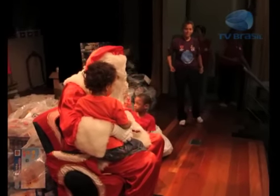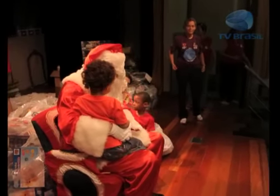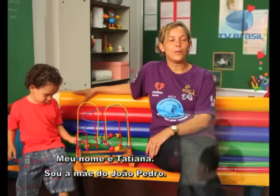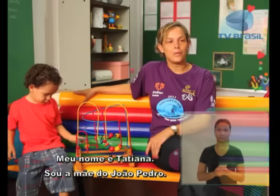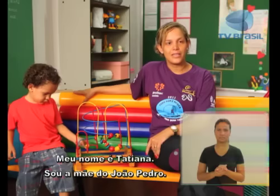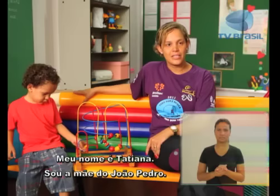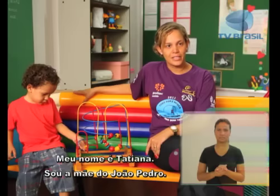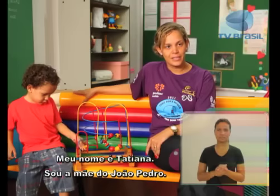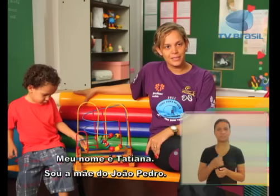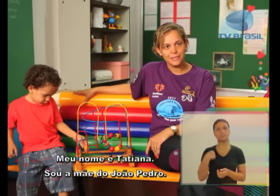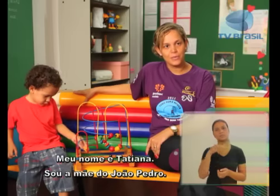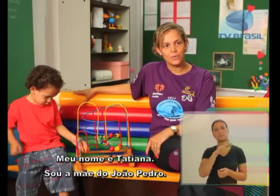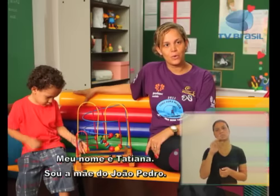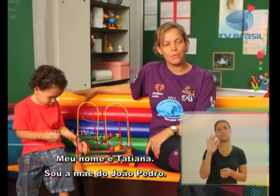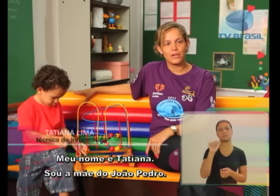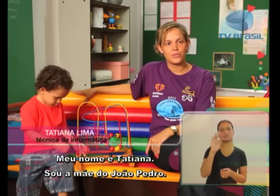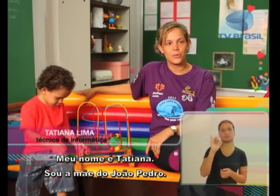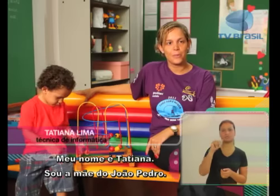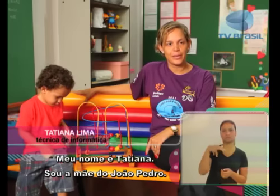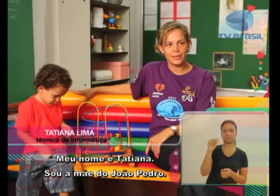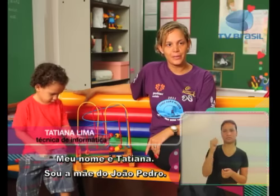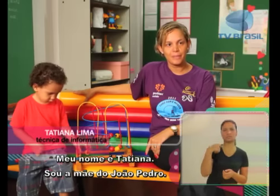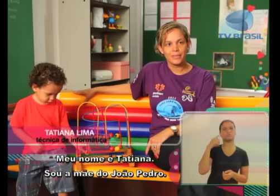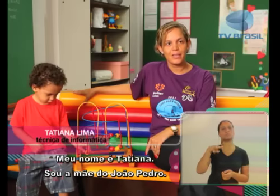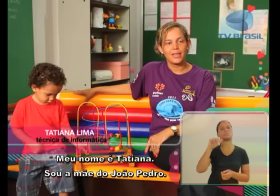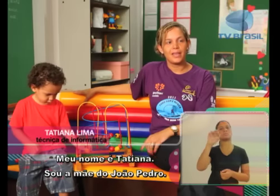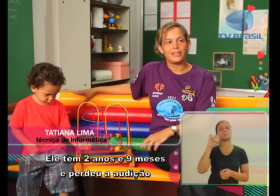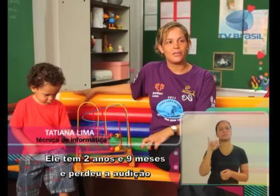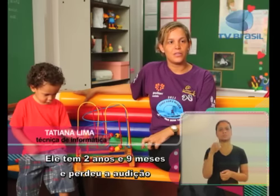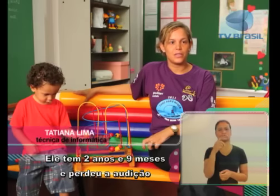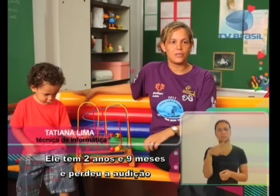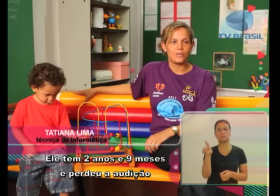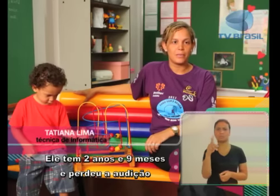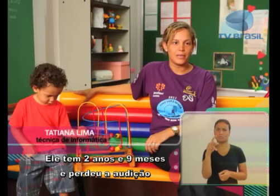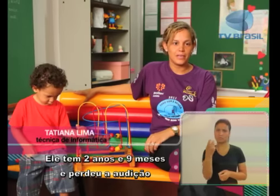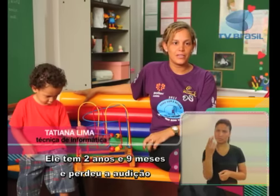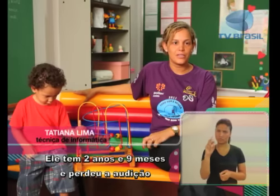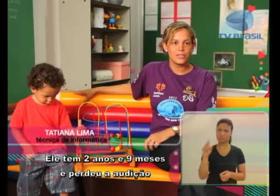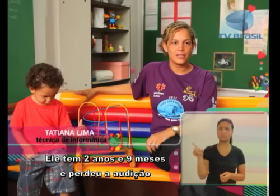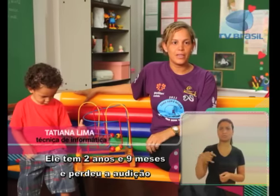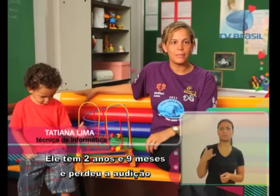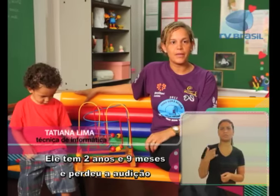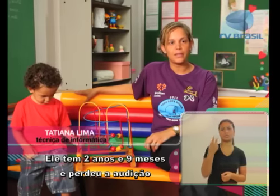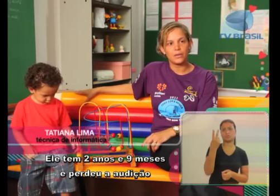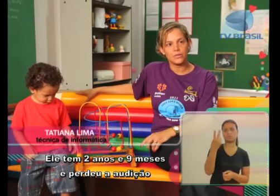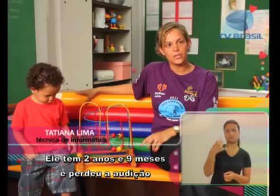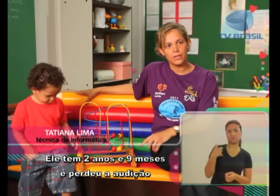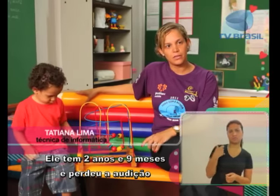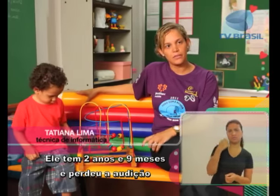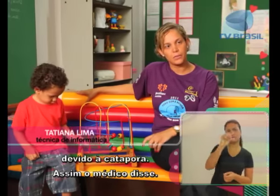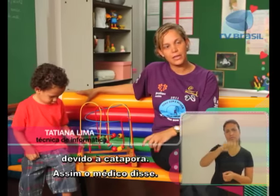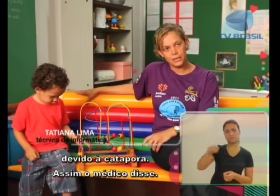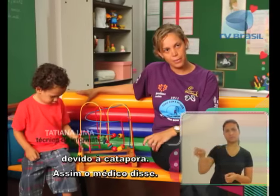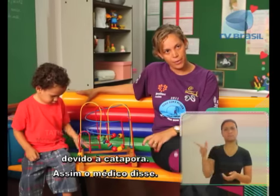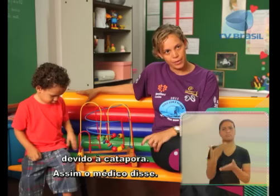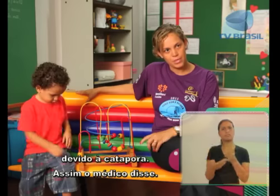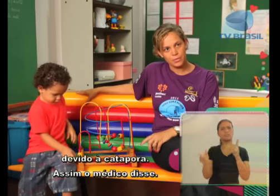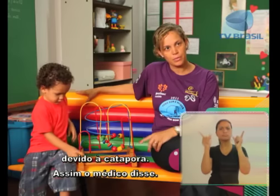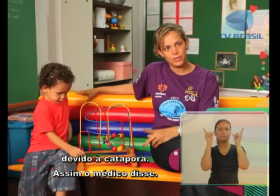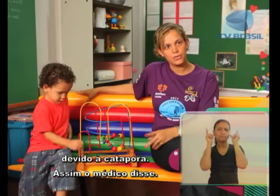Meu nome é Tatiana, sou a mãe do João Pedro. Ele tem dois anos e nove meses. E ele perdeu a audição devido a catapora, assim o médico